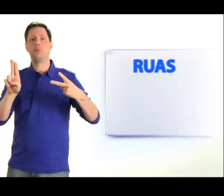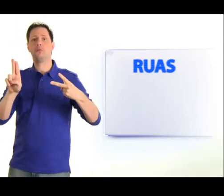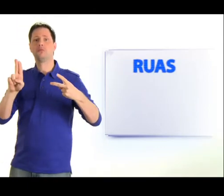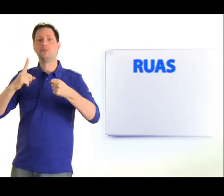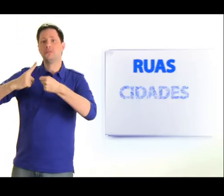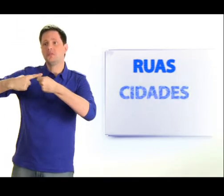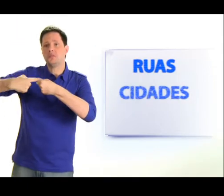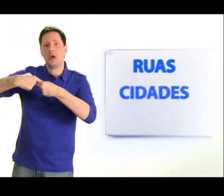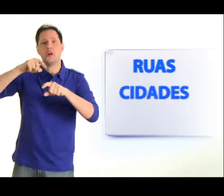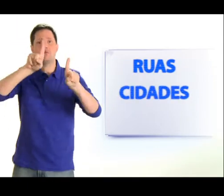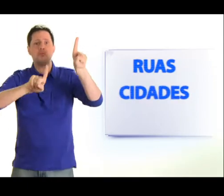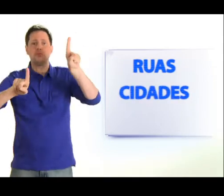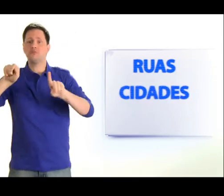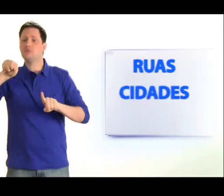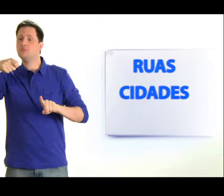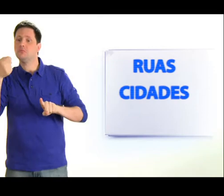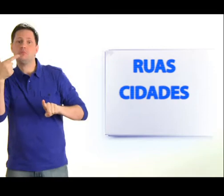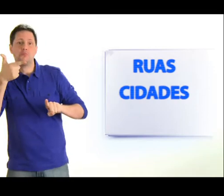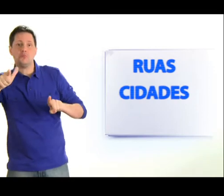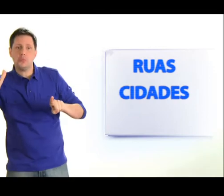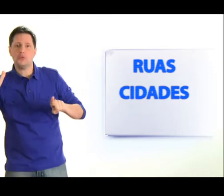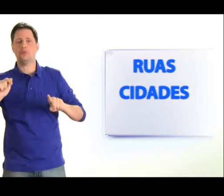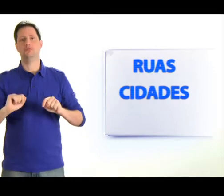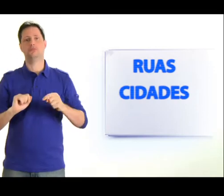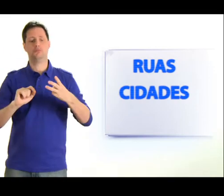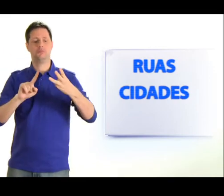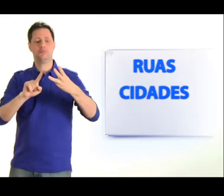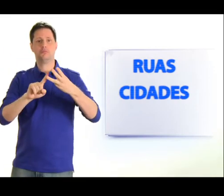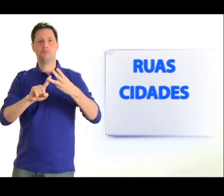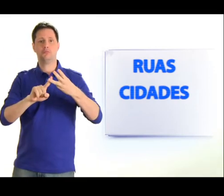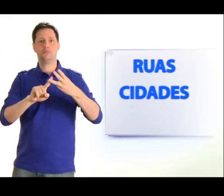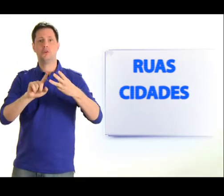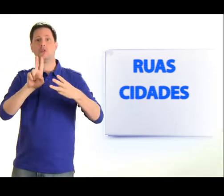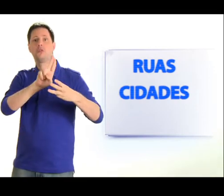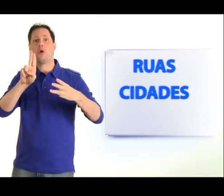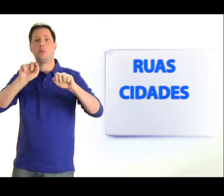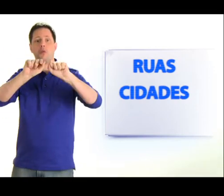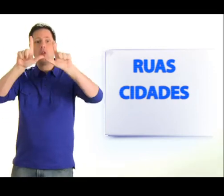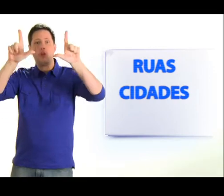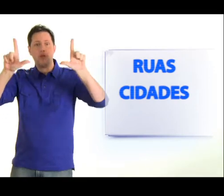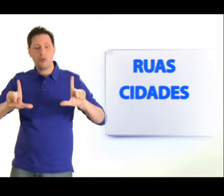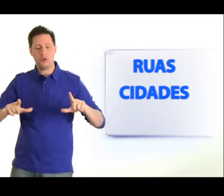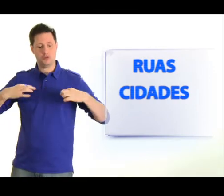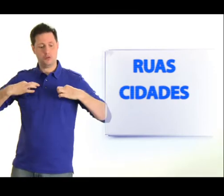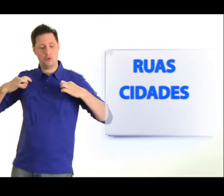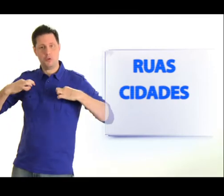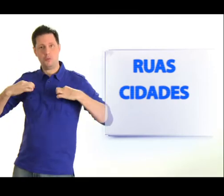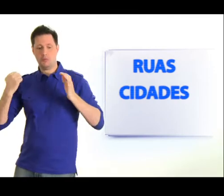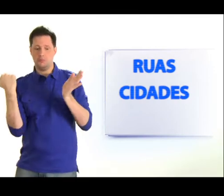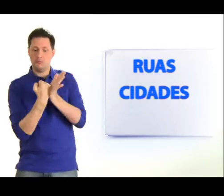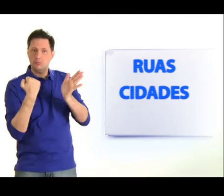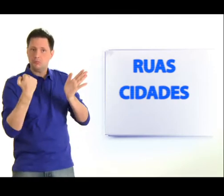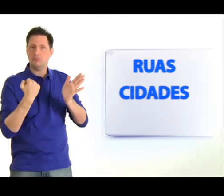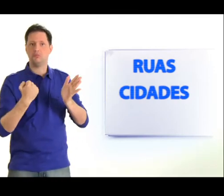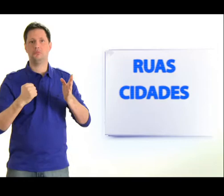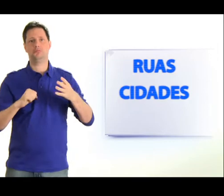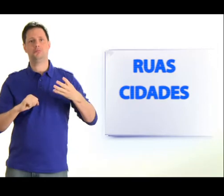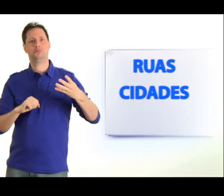cidades, que porventura não tenham sinais, nomes de lojas, assim como marcas de roupas,